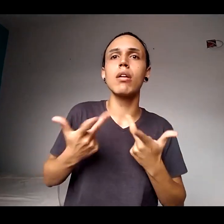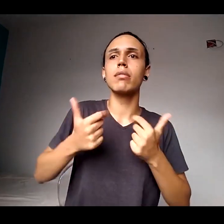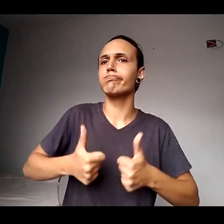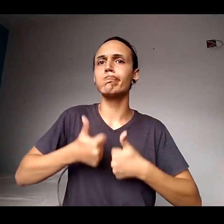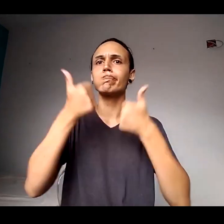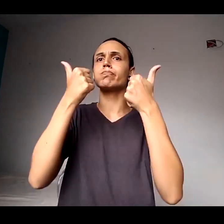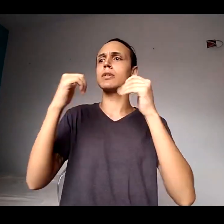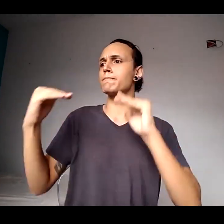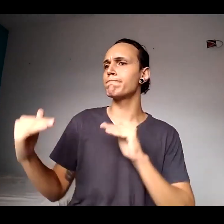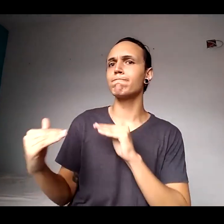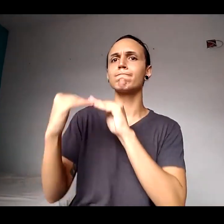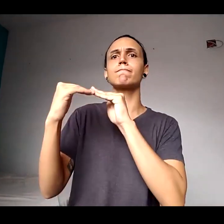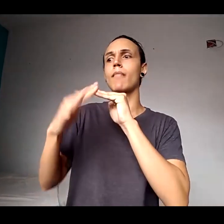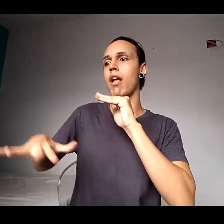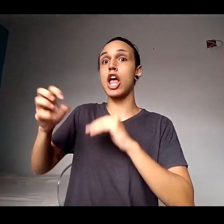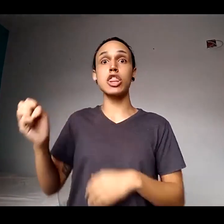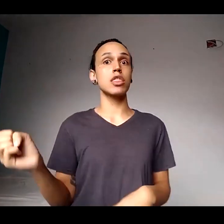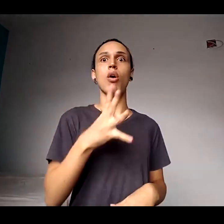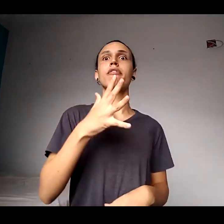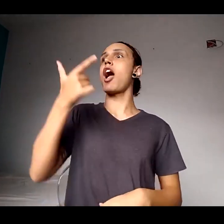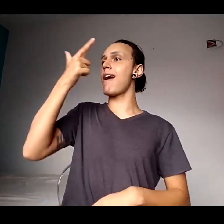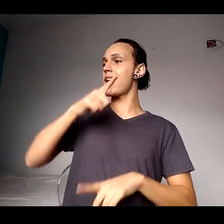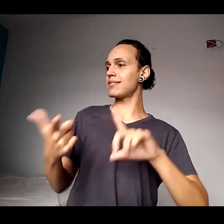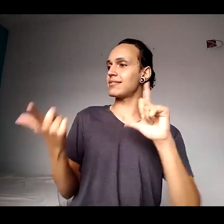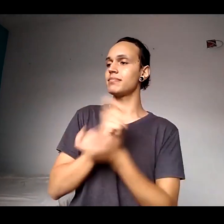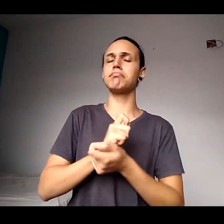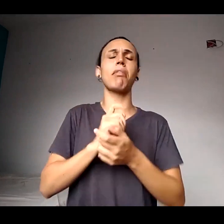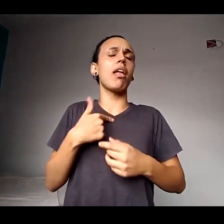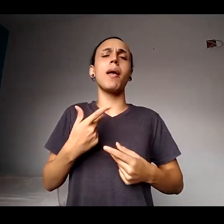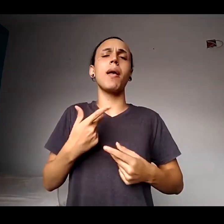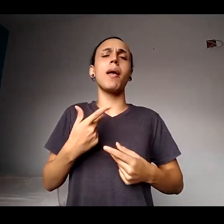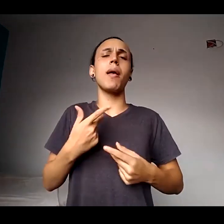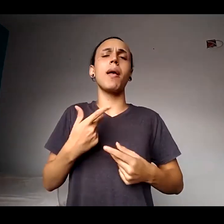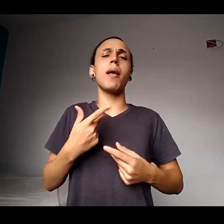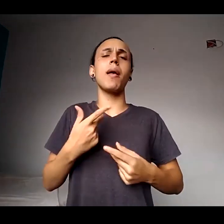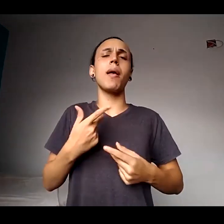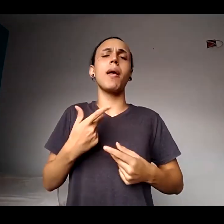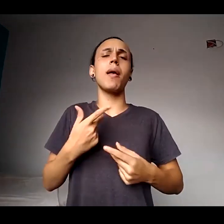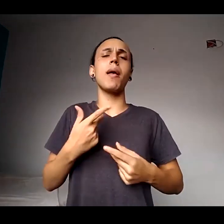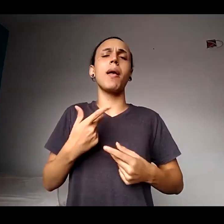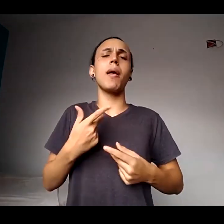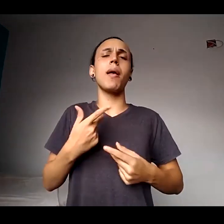inovações, e o que eu vejo é uma grande vontade institucional dessa construção, que se traduz nesse evento de hoje,